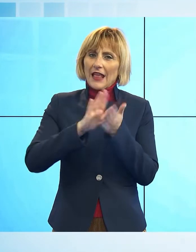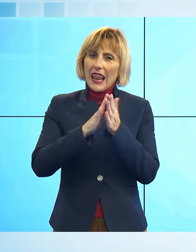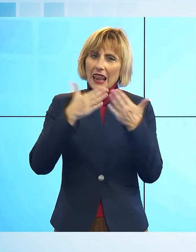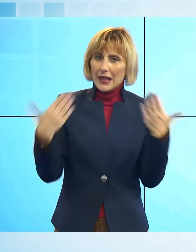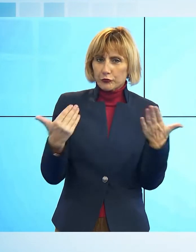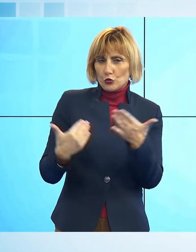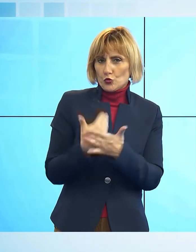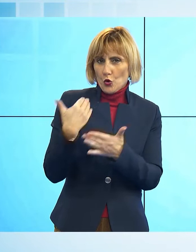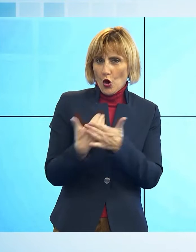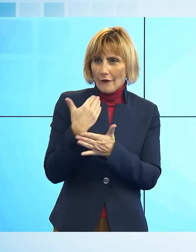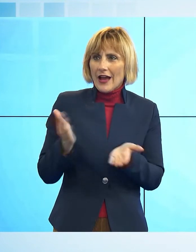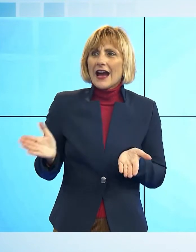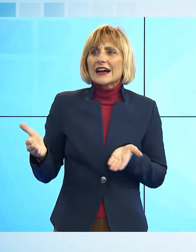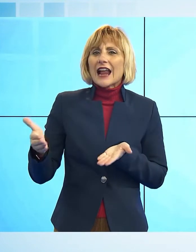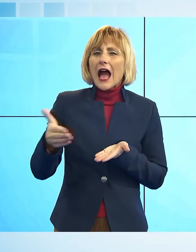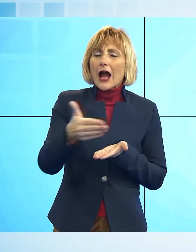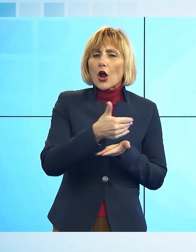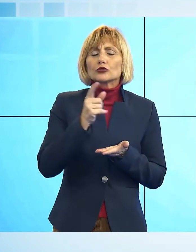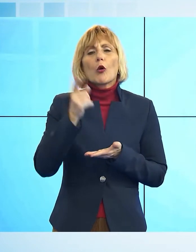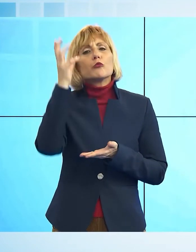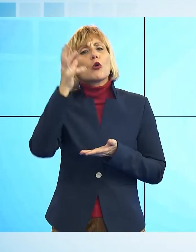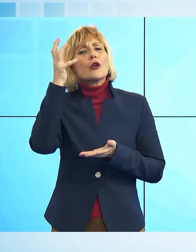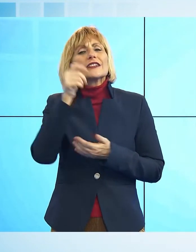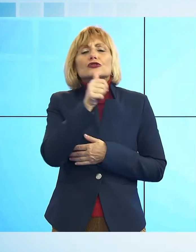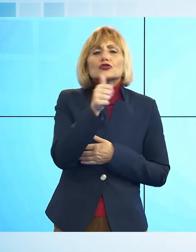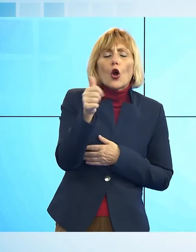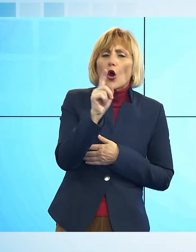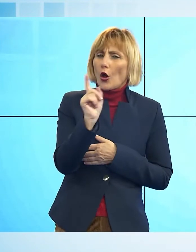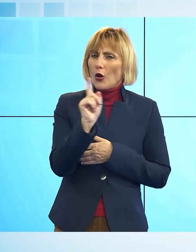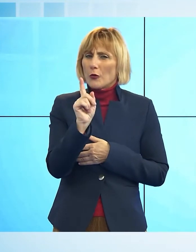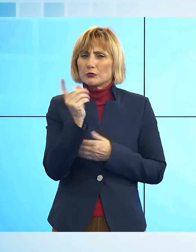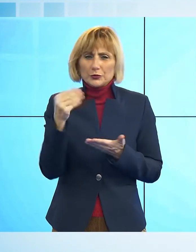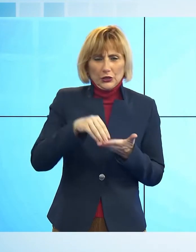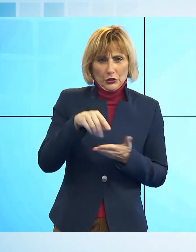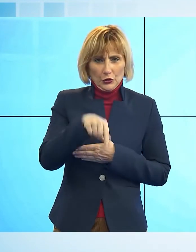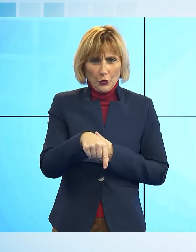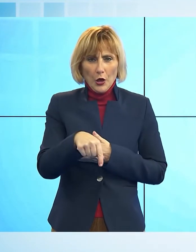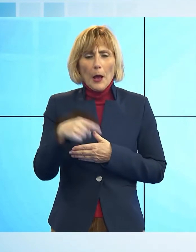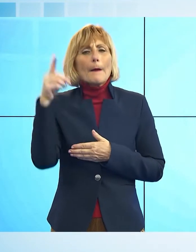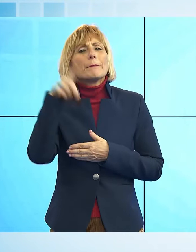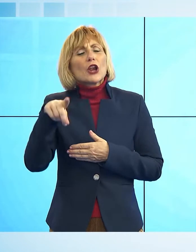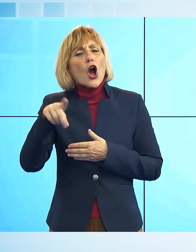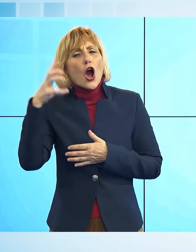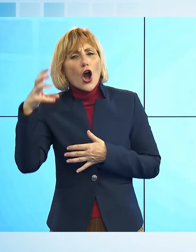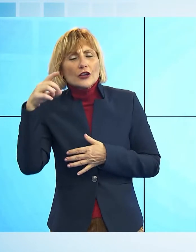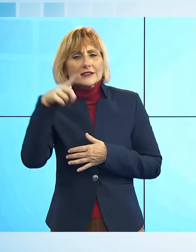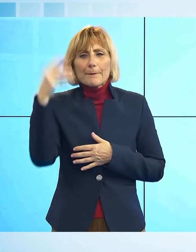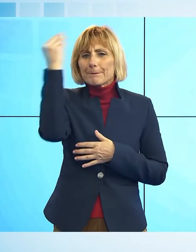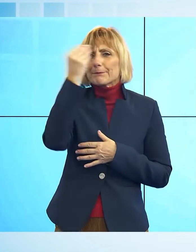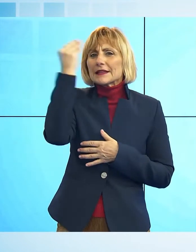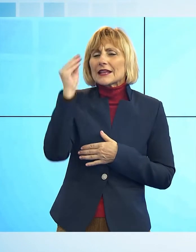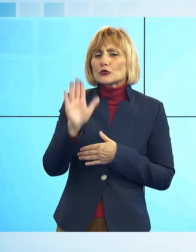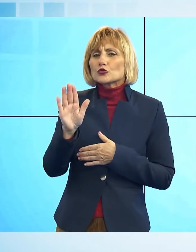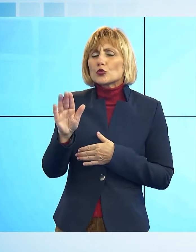raccolte, non possiamo dire solo di poesie, ma anche di prose, una raccolta di quello che è il pensiero di Sergio su